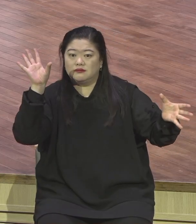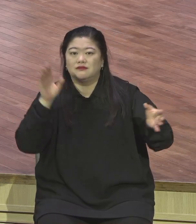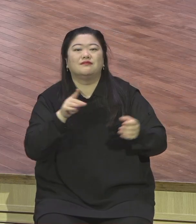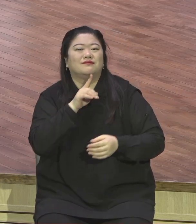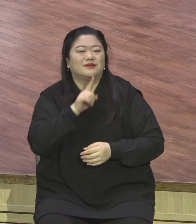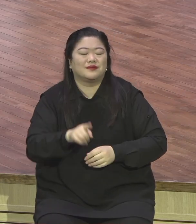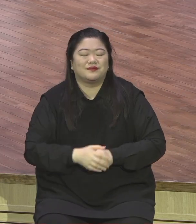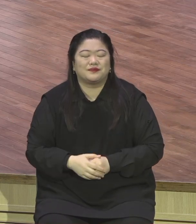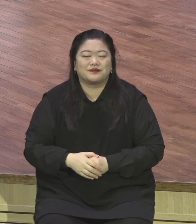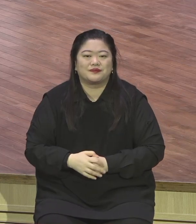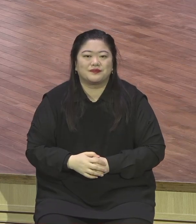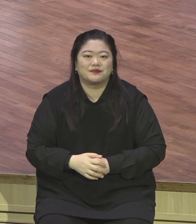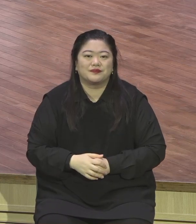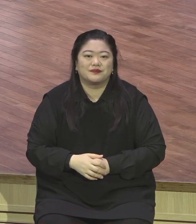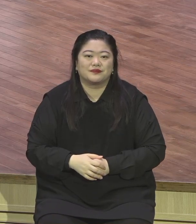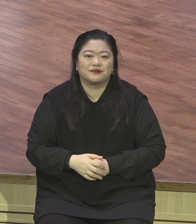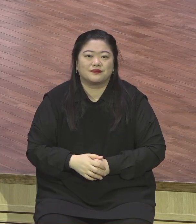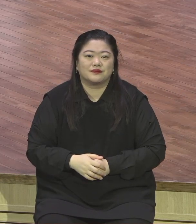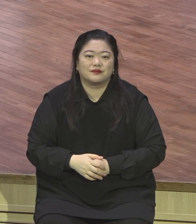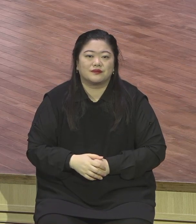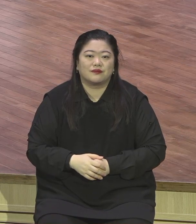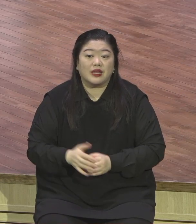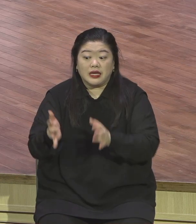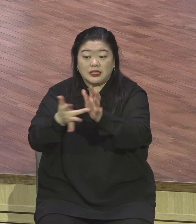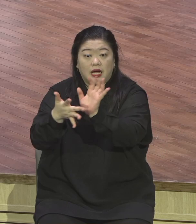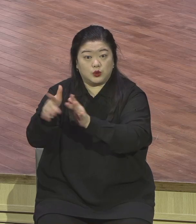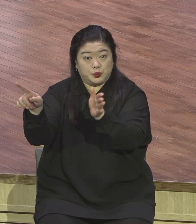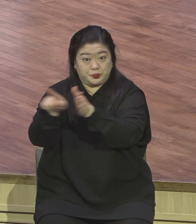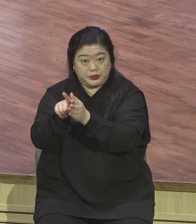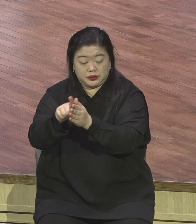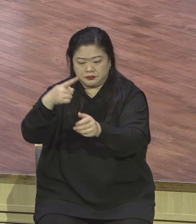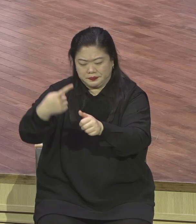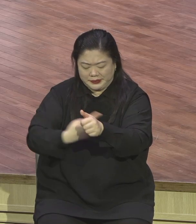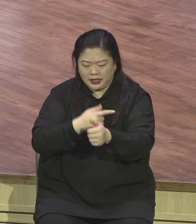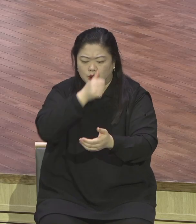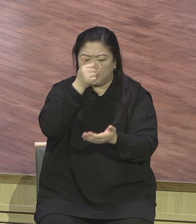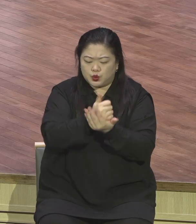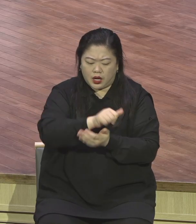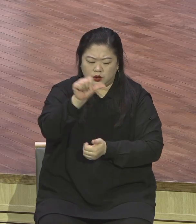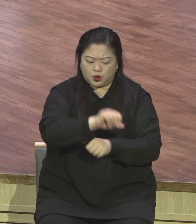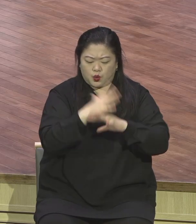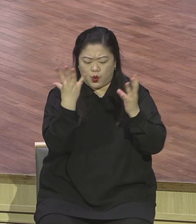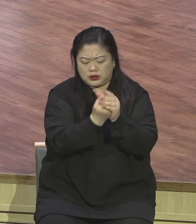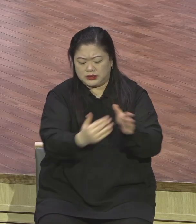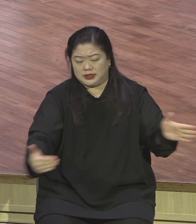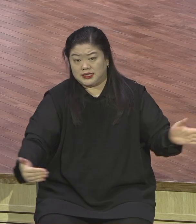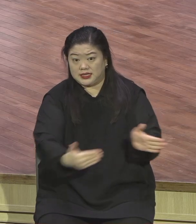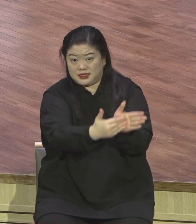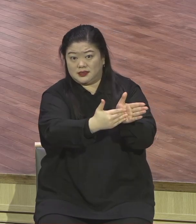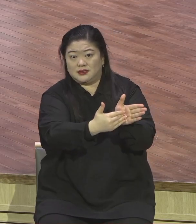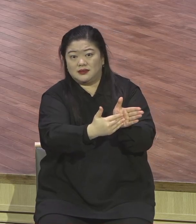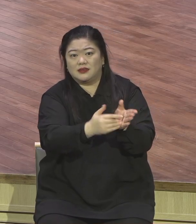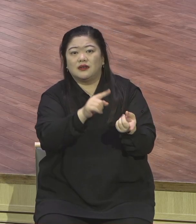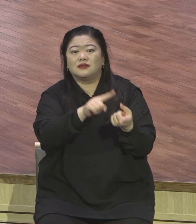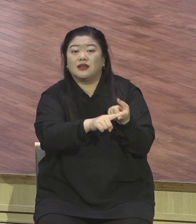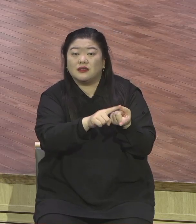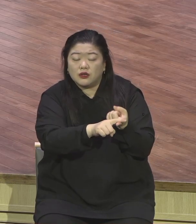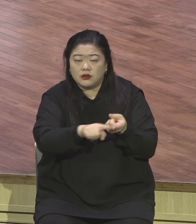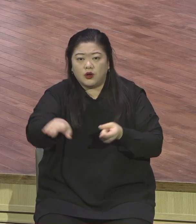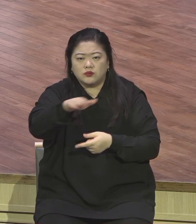죄와 저주에서 완전 자유함을 입은 존재라는 사실을 삶의 발걸음마다 사실적으로 누려야